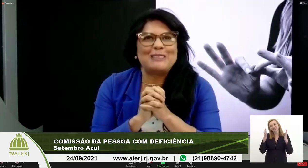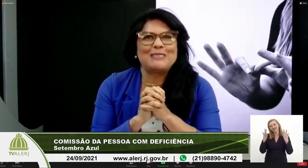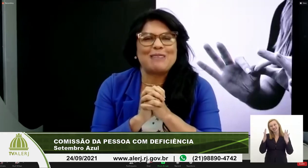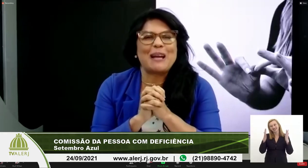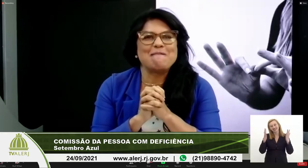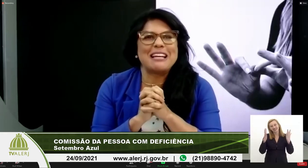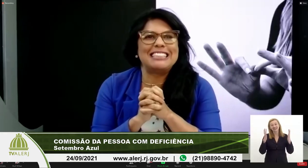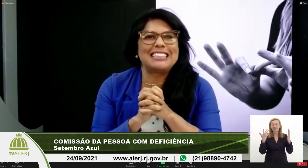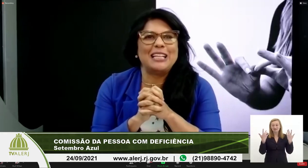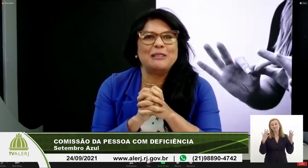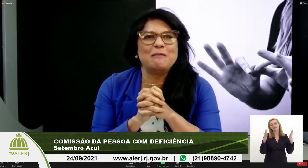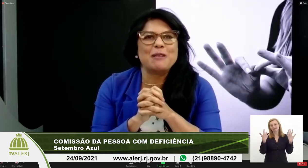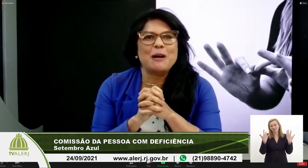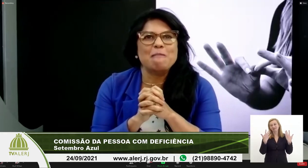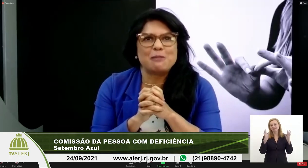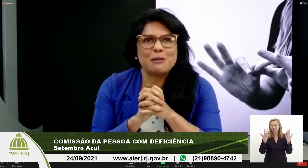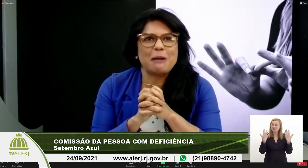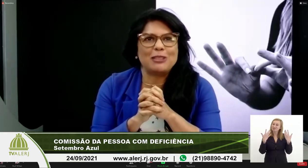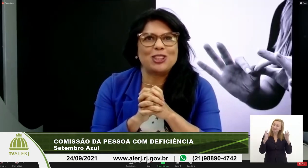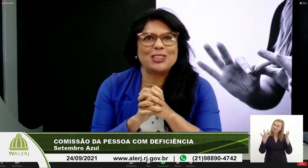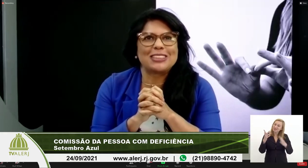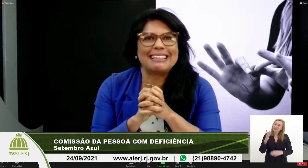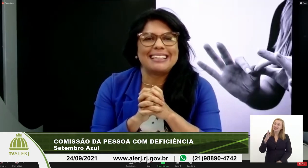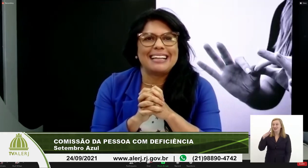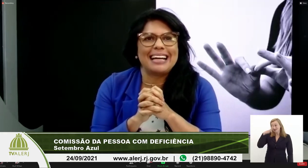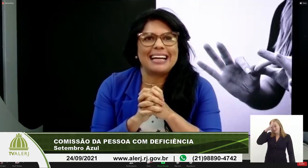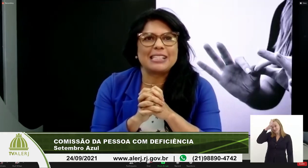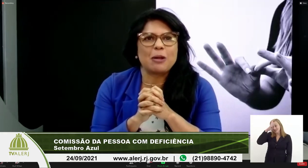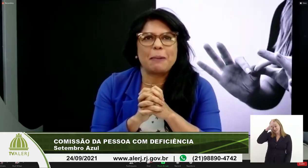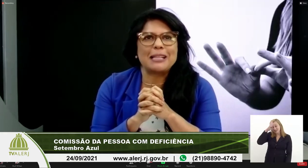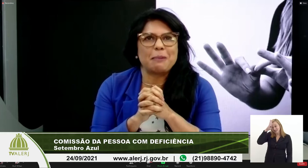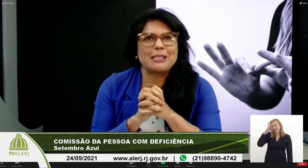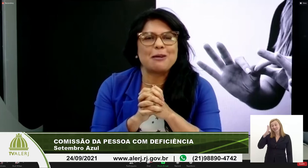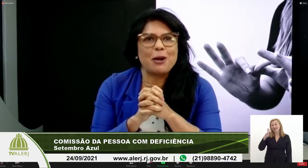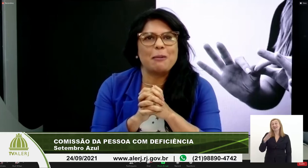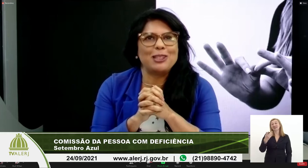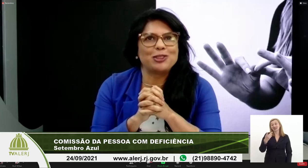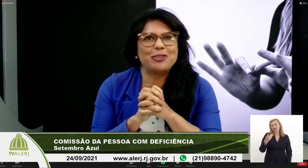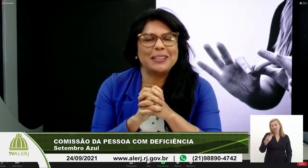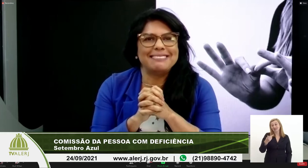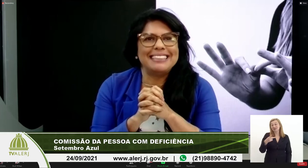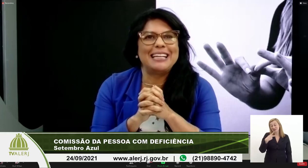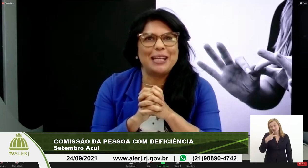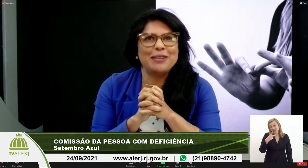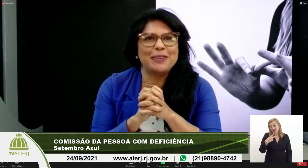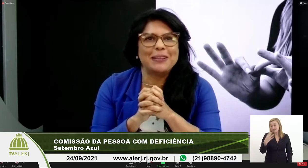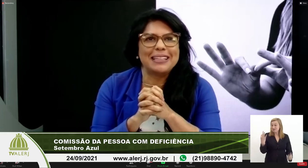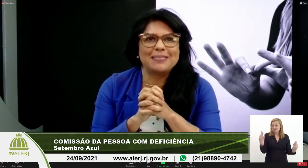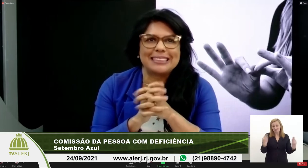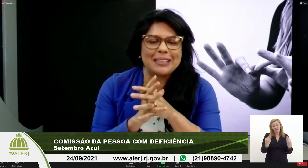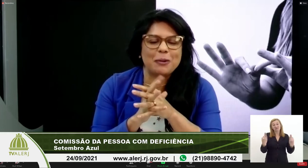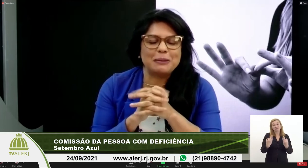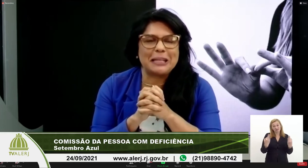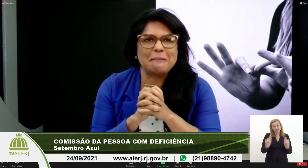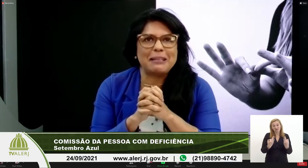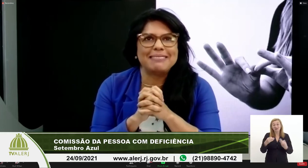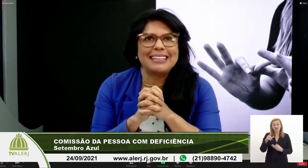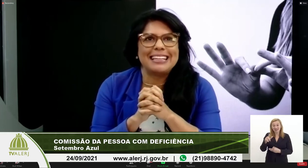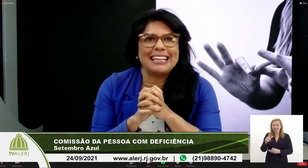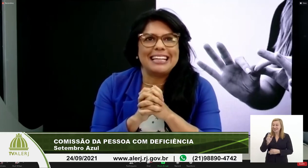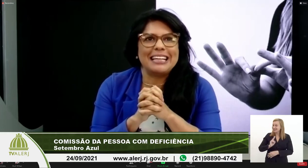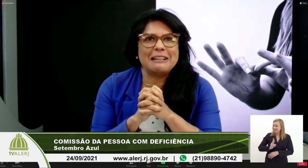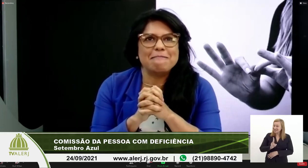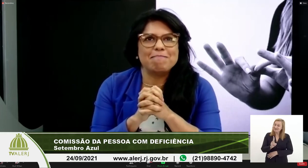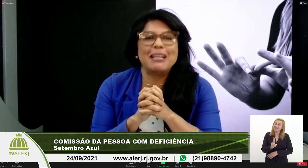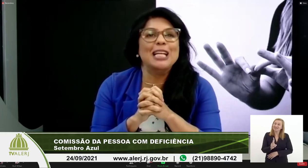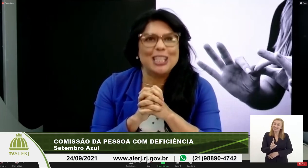parabéns parabéns querido Bruno Batista a sua participação realmente foi incrível você como sempre